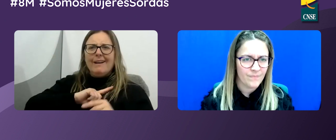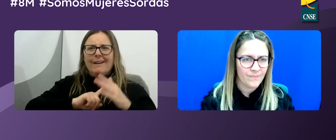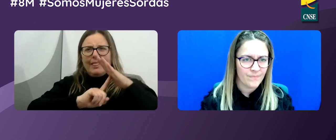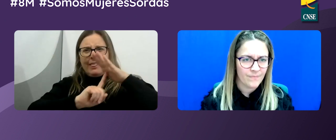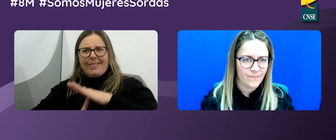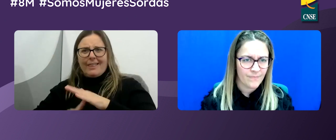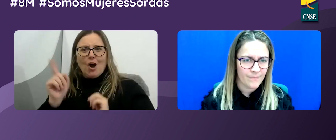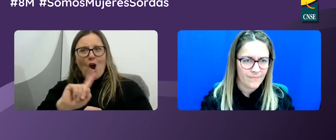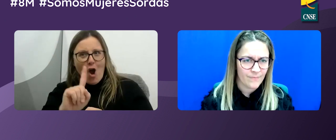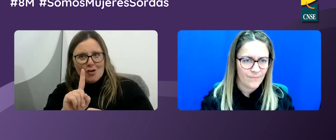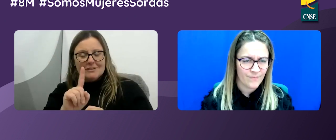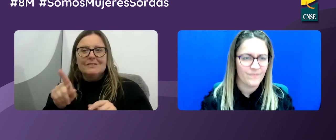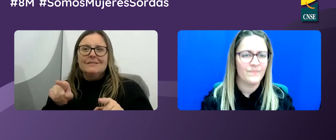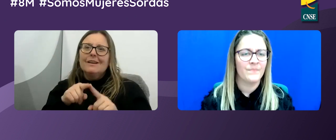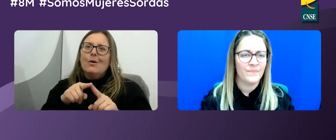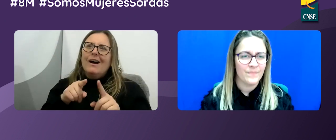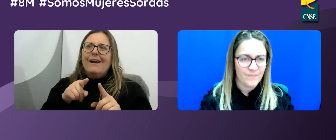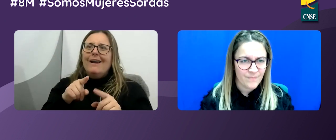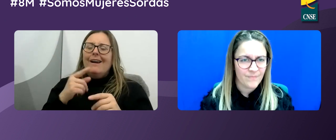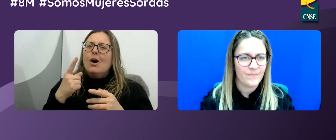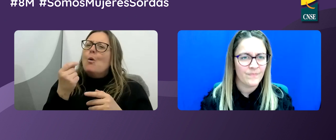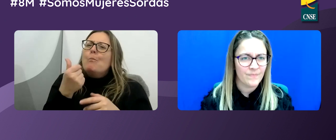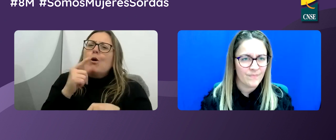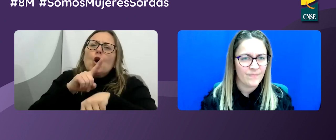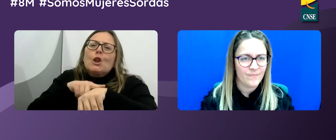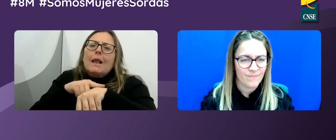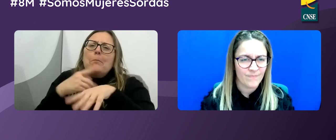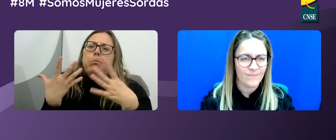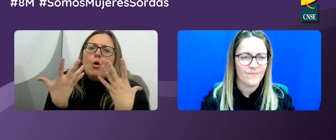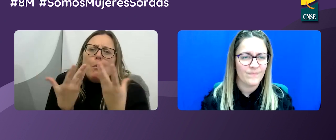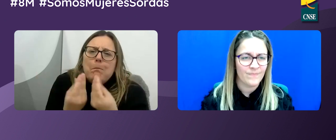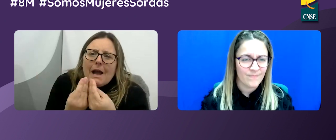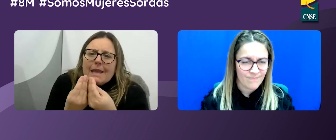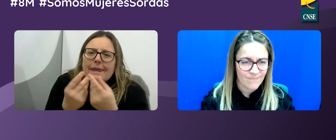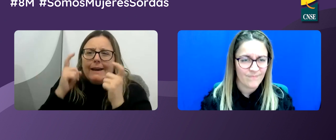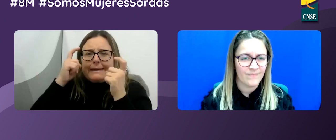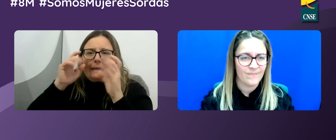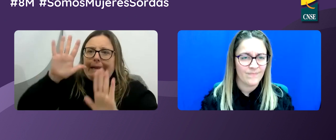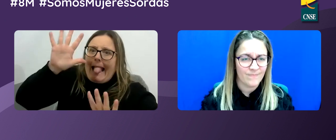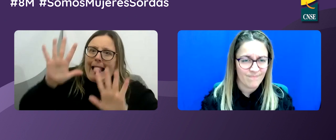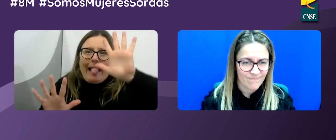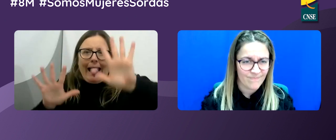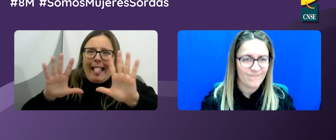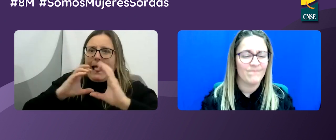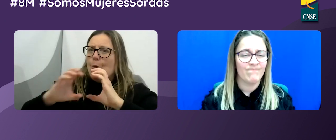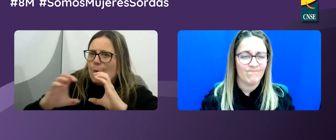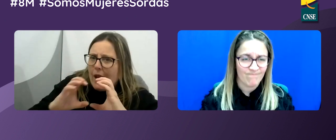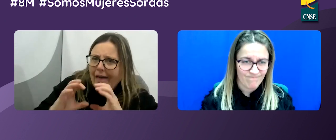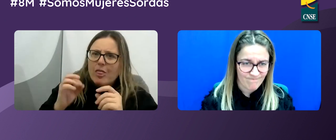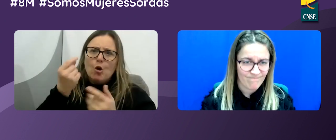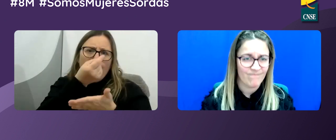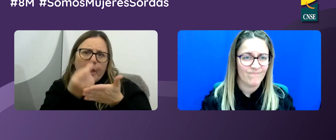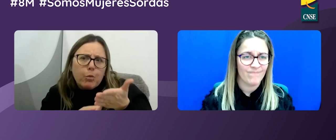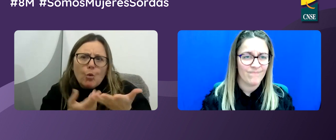que no se nos discrimina, que nos den un tiempo para acompañarnos, intentar comunicarse por